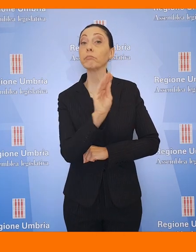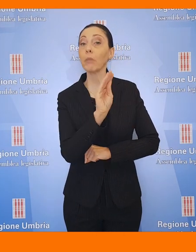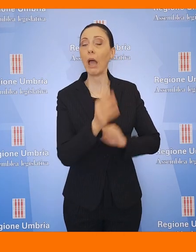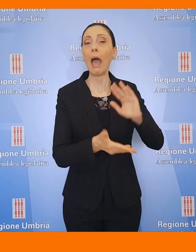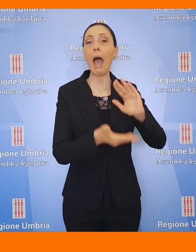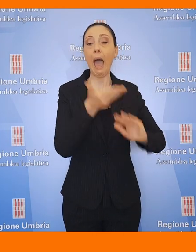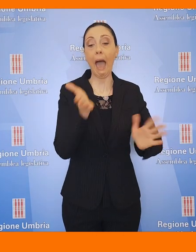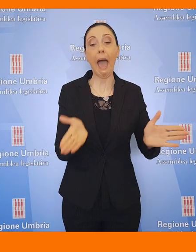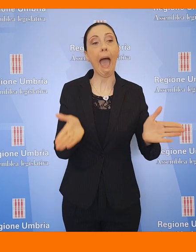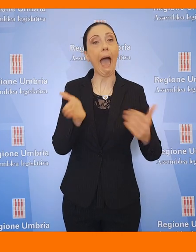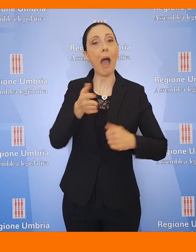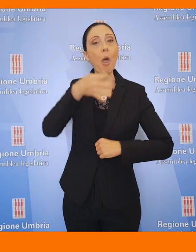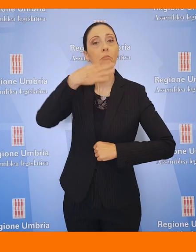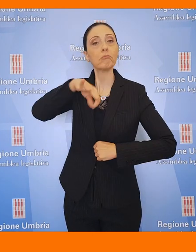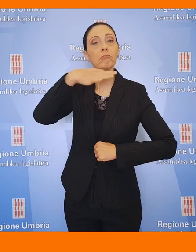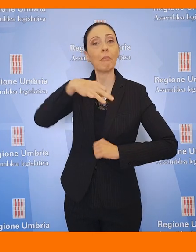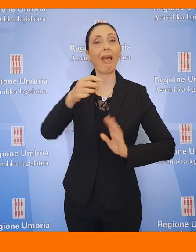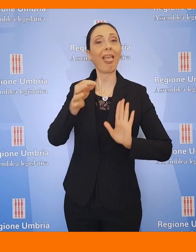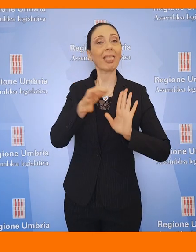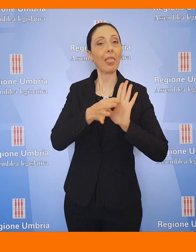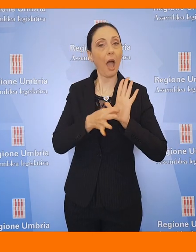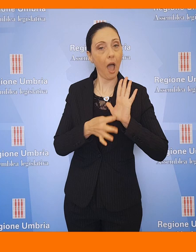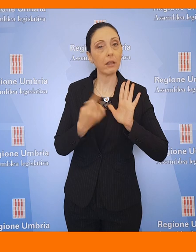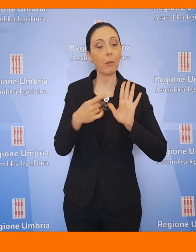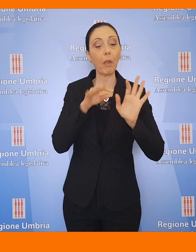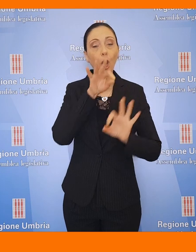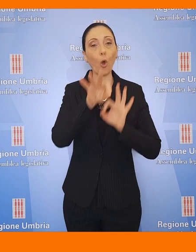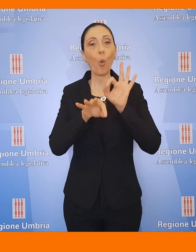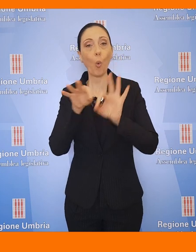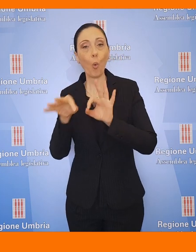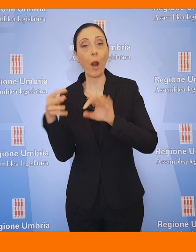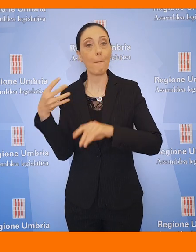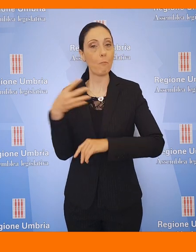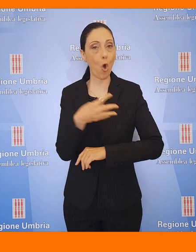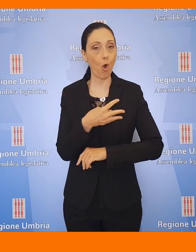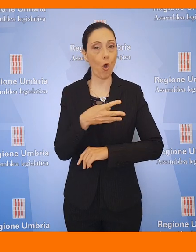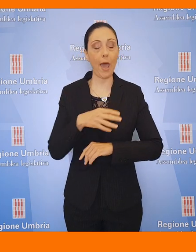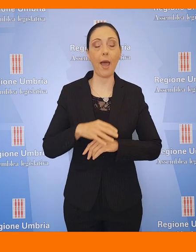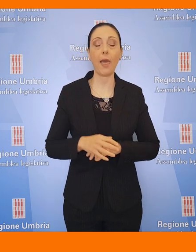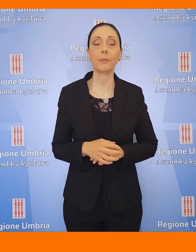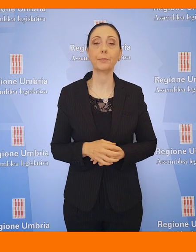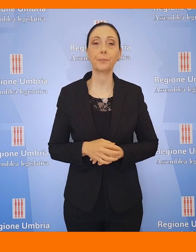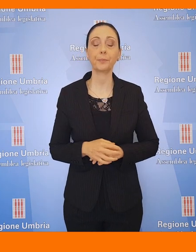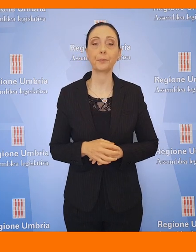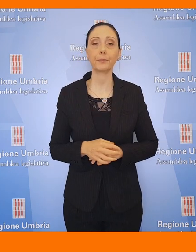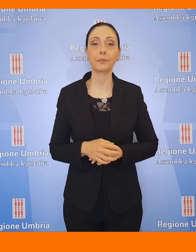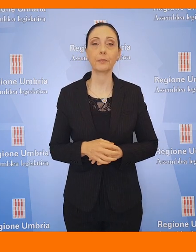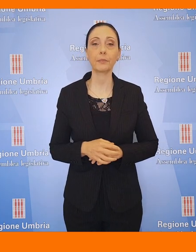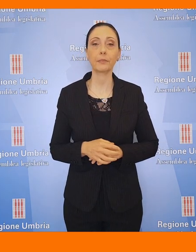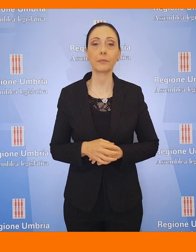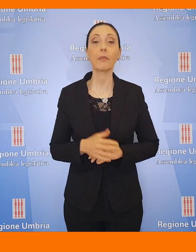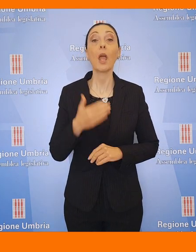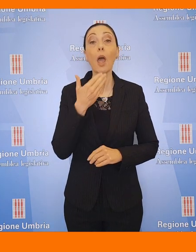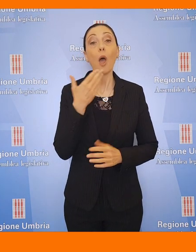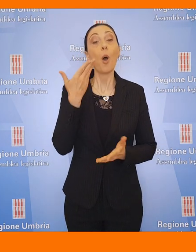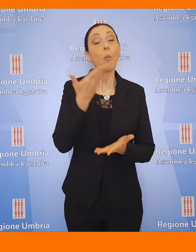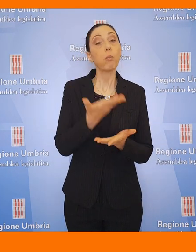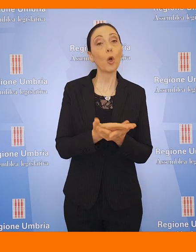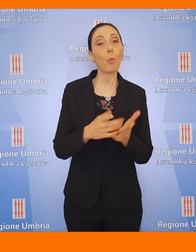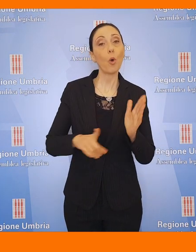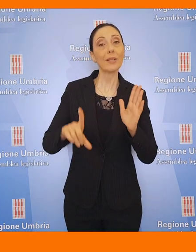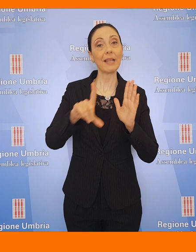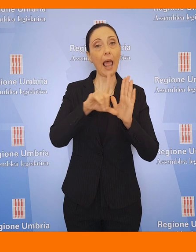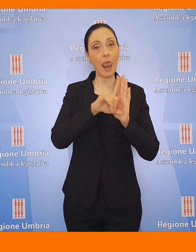fornire in aula tutti i dati relativi alle cure con i monoclonali. Una proposta di legge